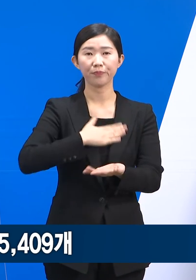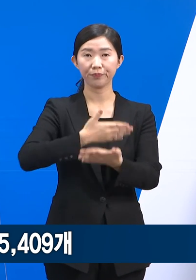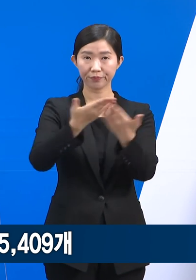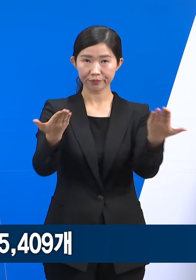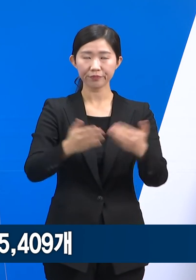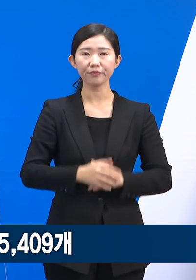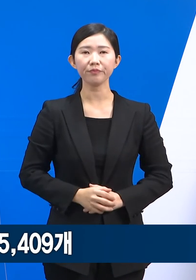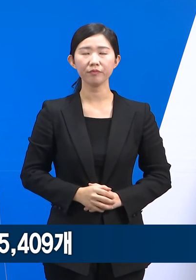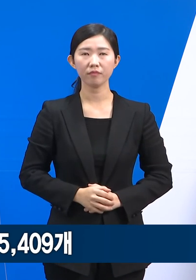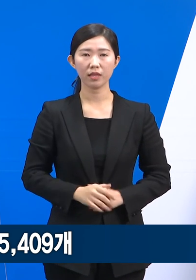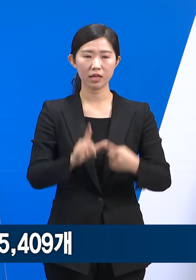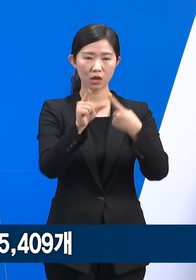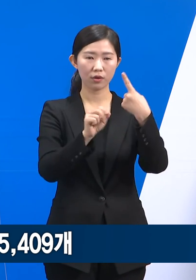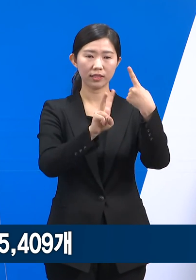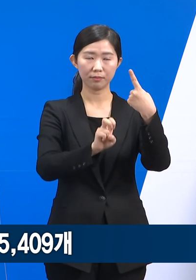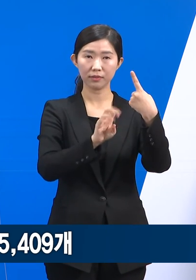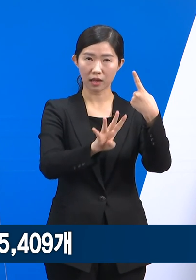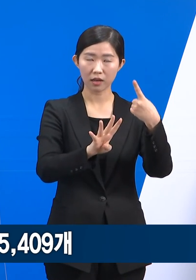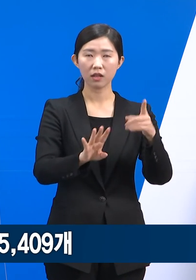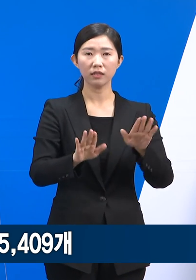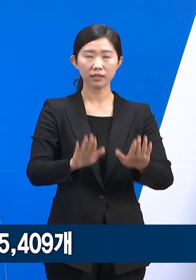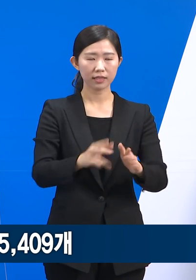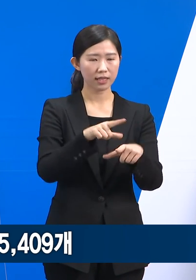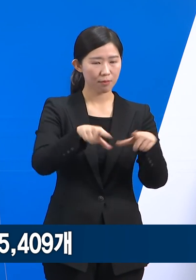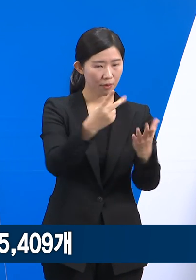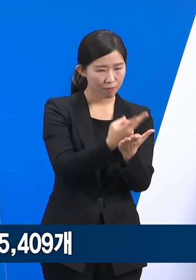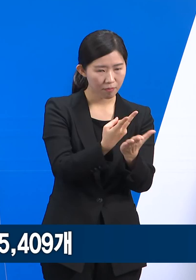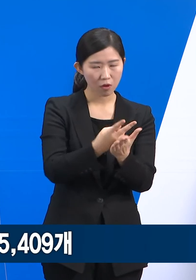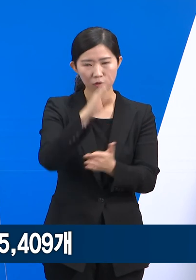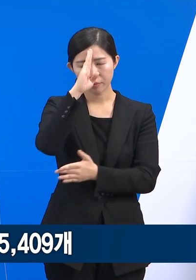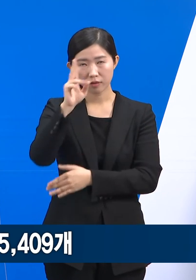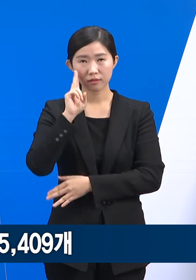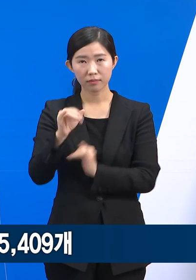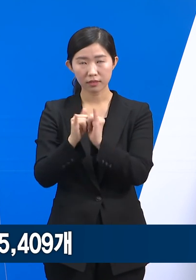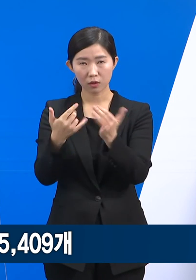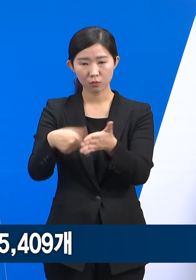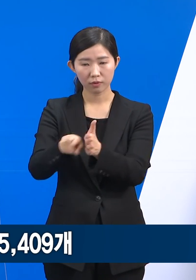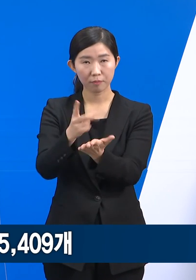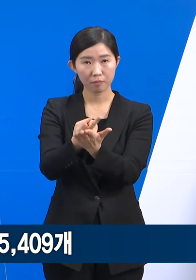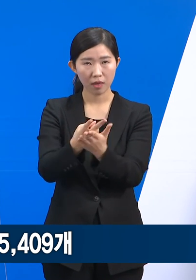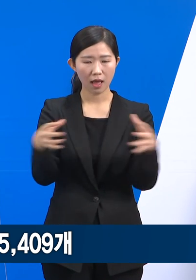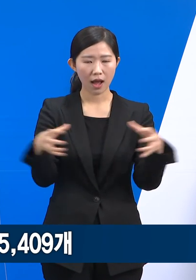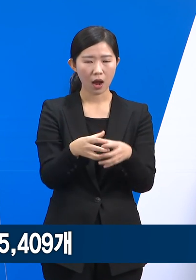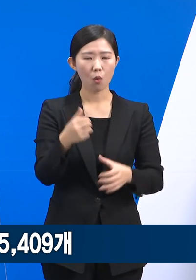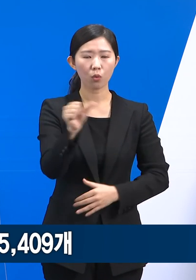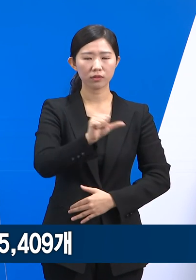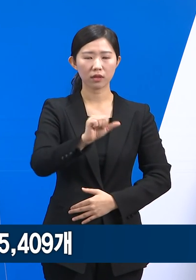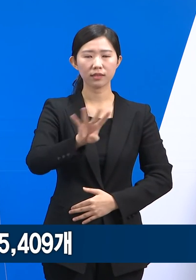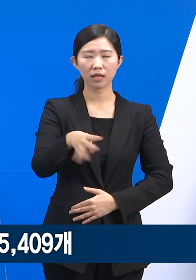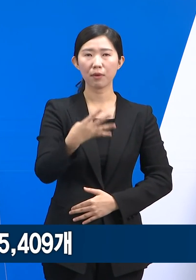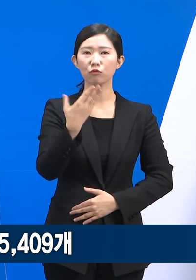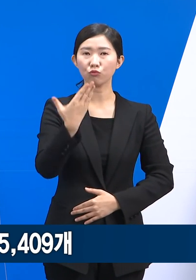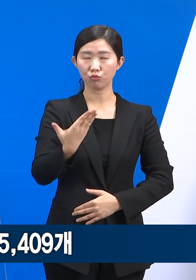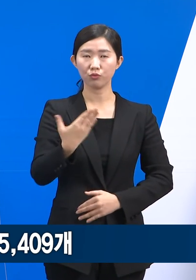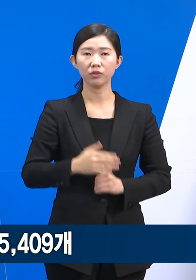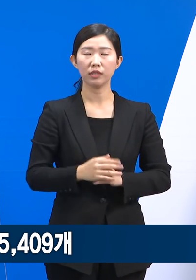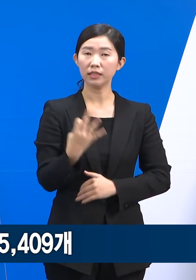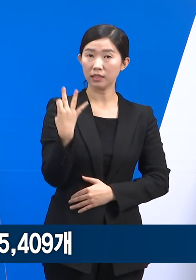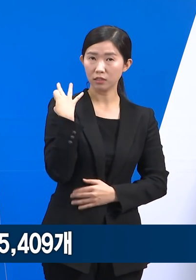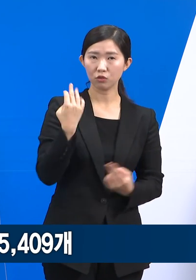20시 기준 일반과 중증환자 병상을 합한 도내 의료기관 확보 병상은 총 5,409개입니다. 전주 4